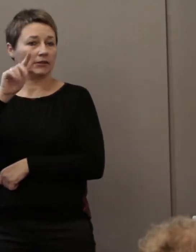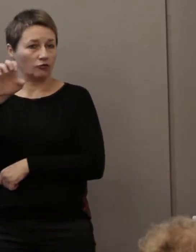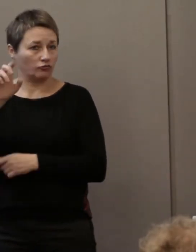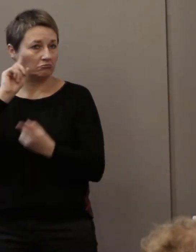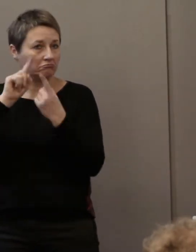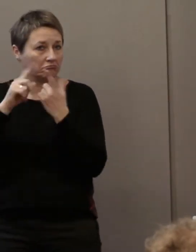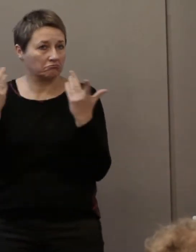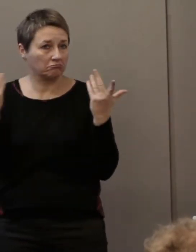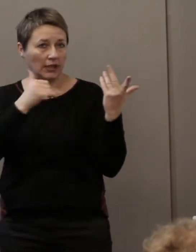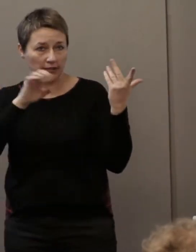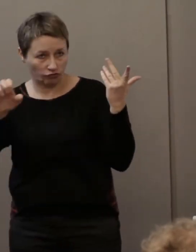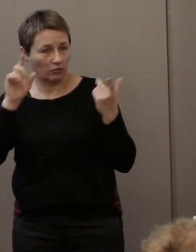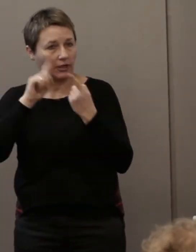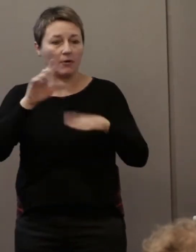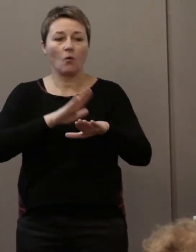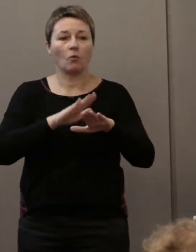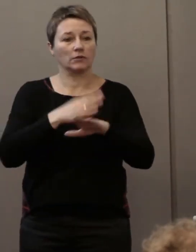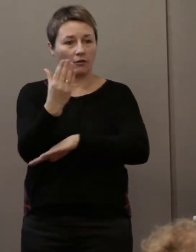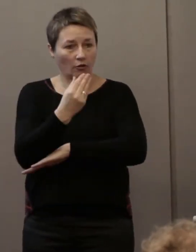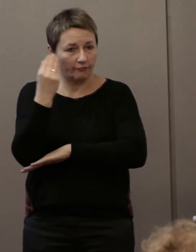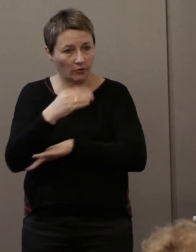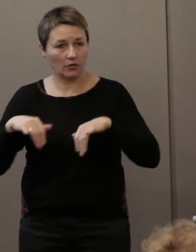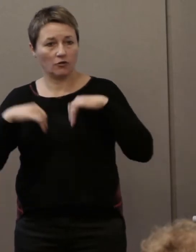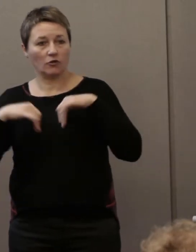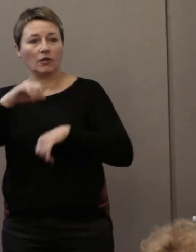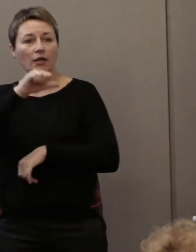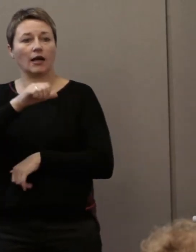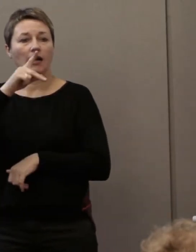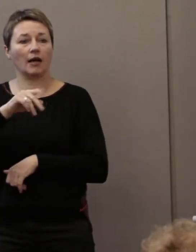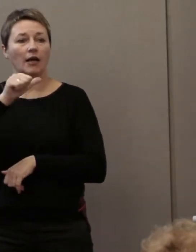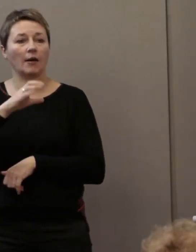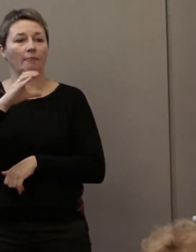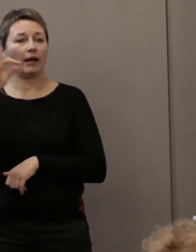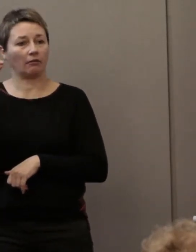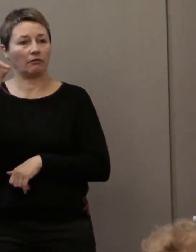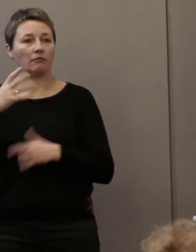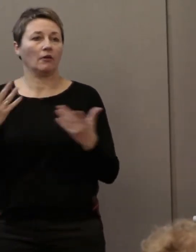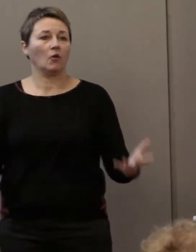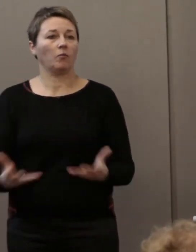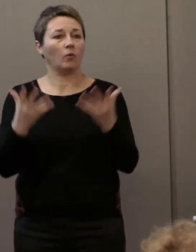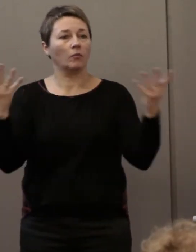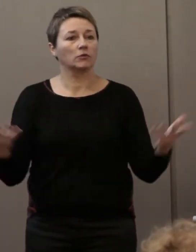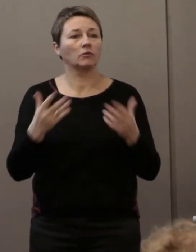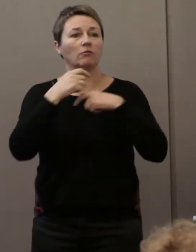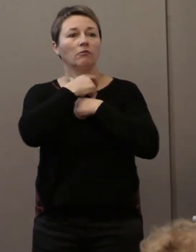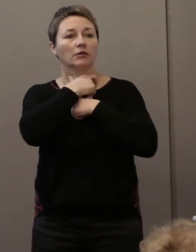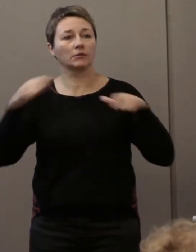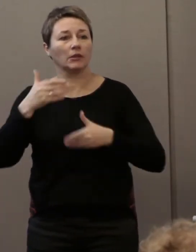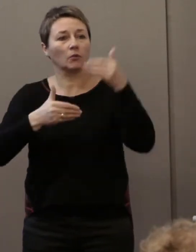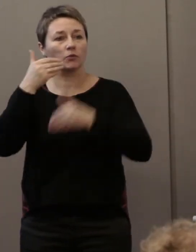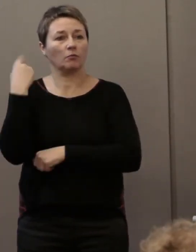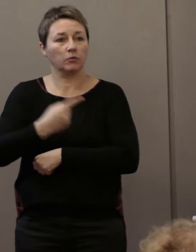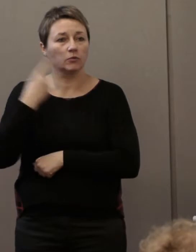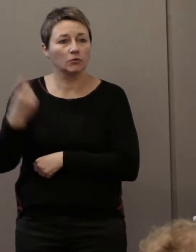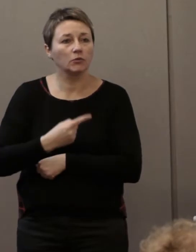conseils d'enfants et de jeunes. Et la PACTE pour la promotion de'accessibilité et de la construction pour tous. Nous avons des professionnels comme